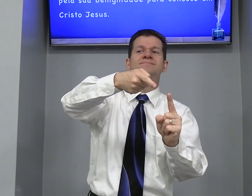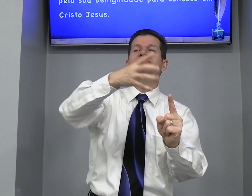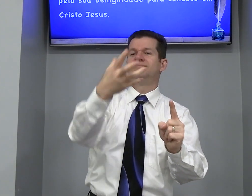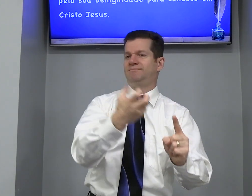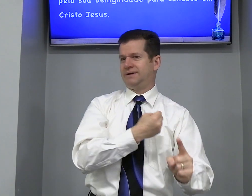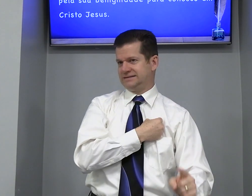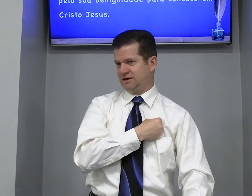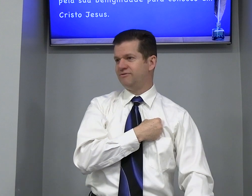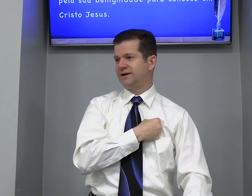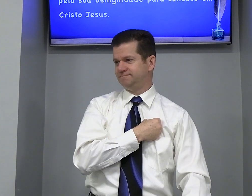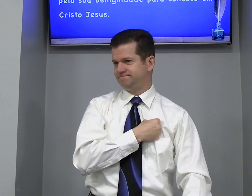Para salvar